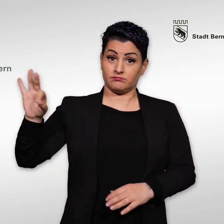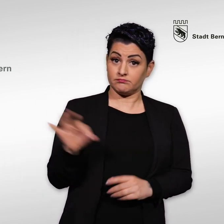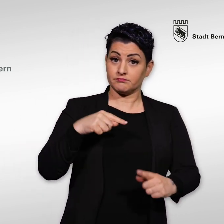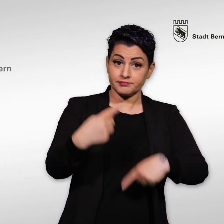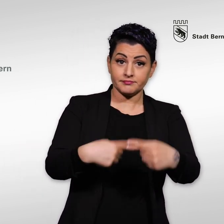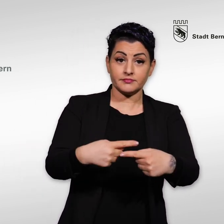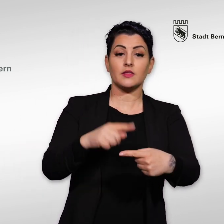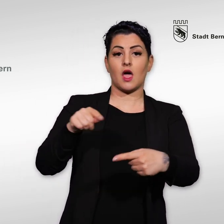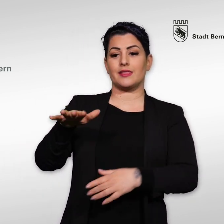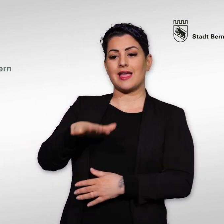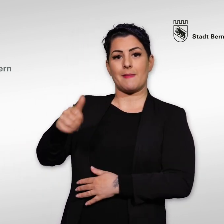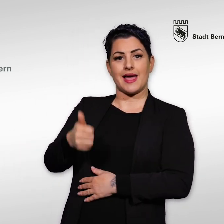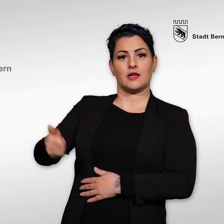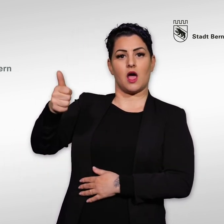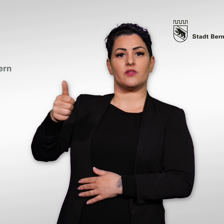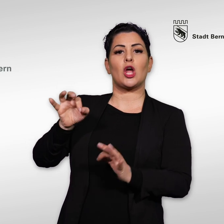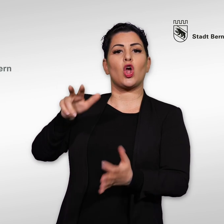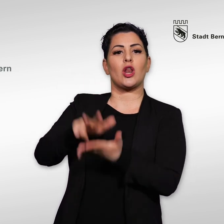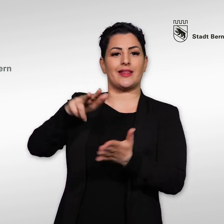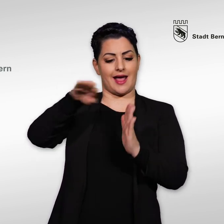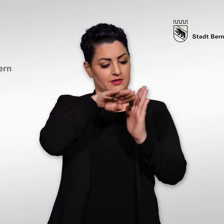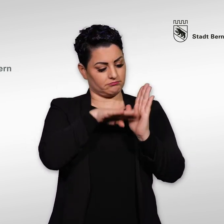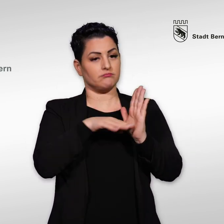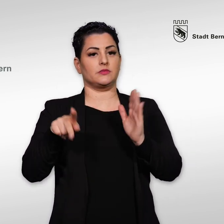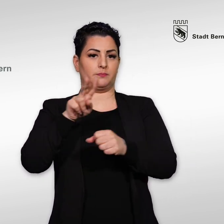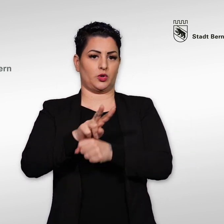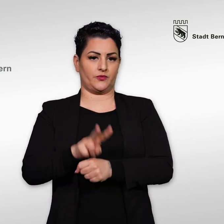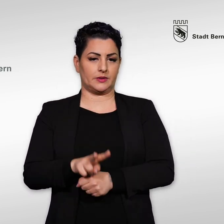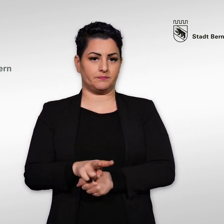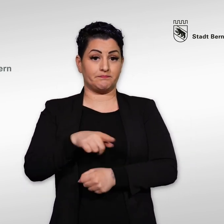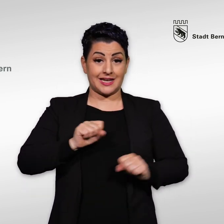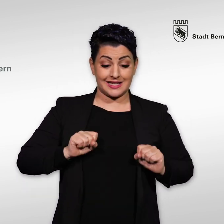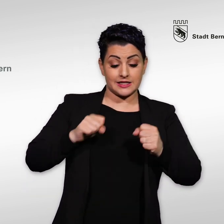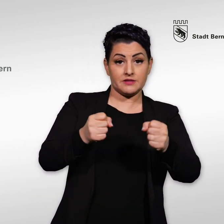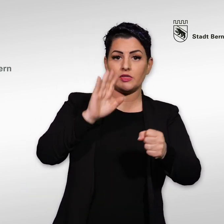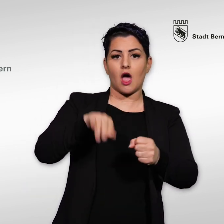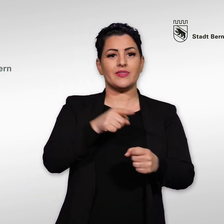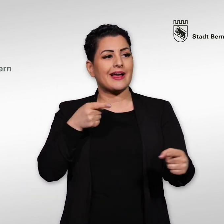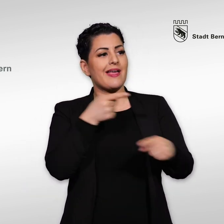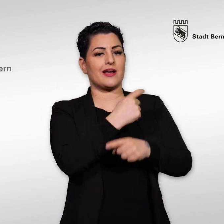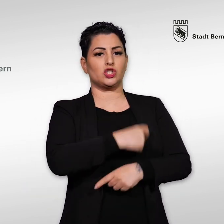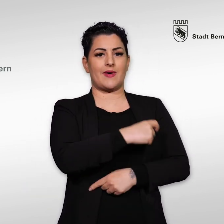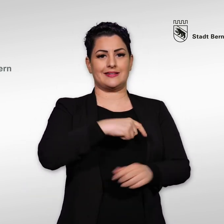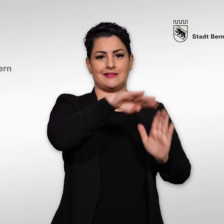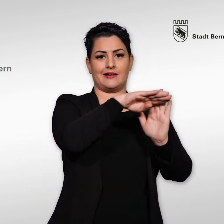prüft der Gemeinderat diese auf ihre Gültigkeit. Eine Initiative darf unter anderem nicht gegen